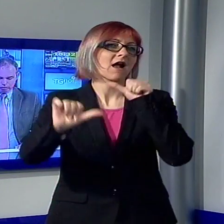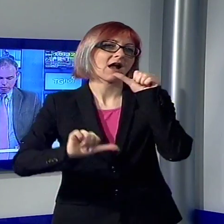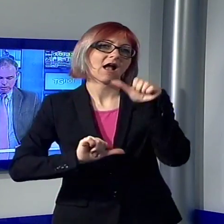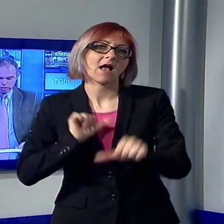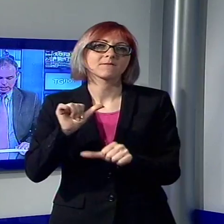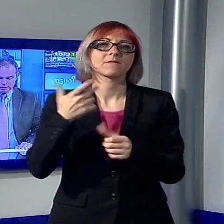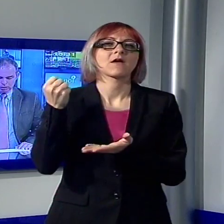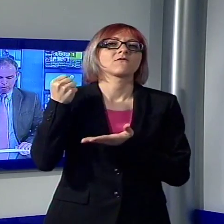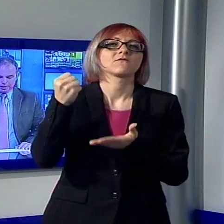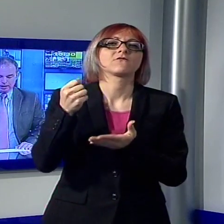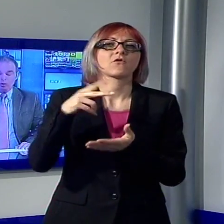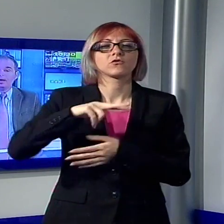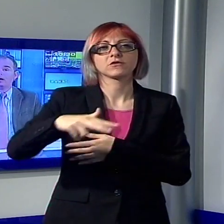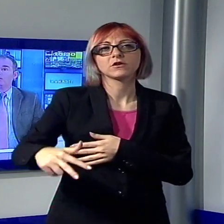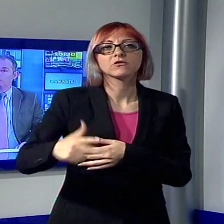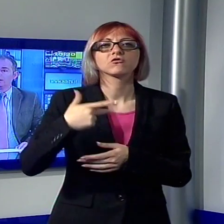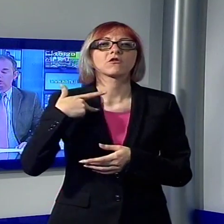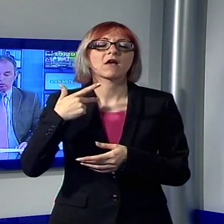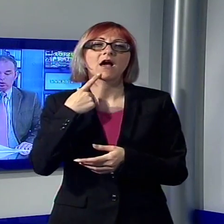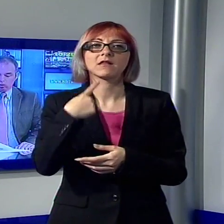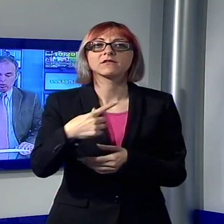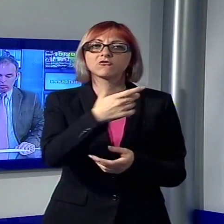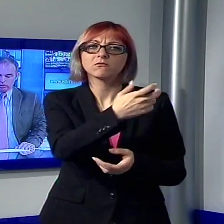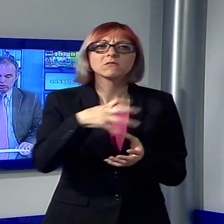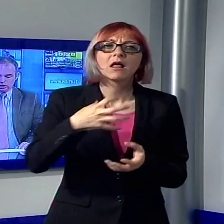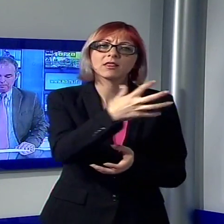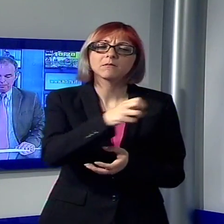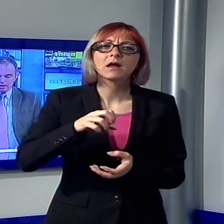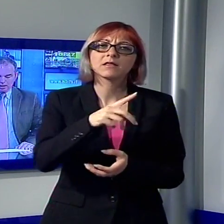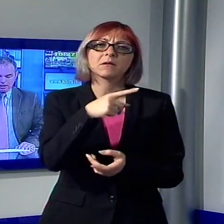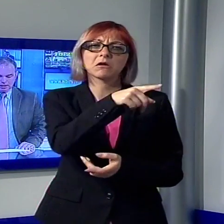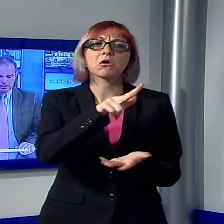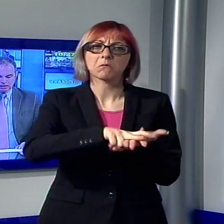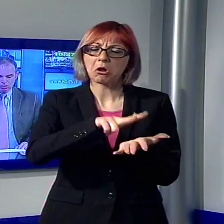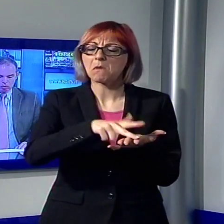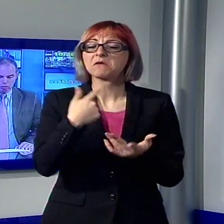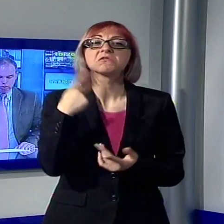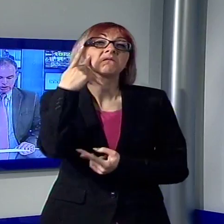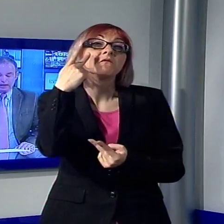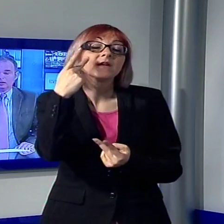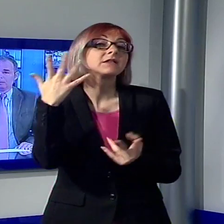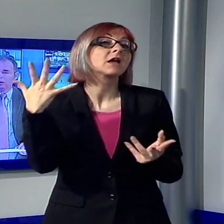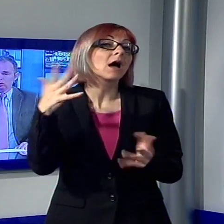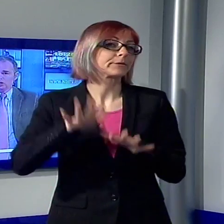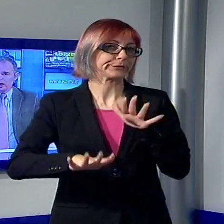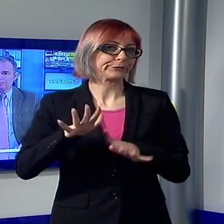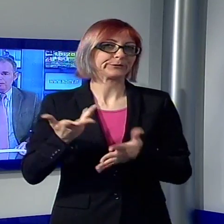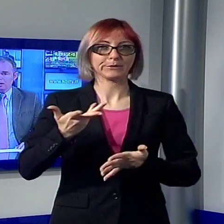fondi regionali ed europei come hanno promesso loro, dice il sindaco uscente. Però c'è